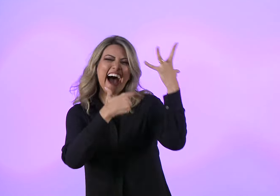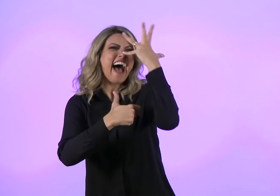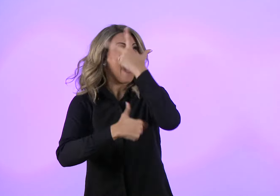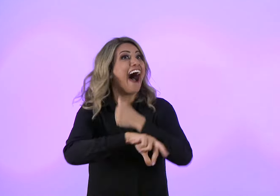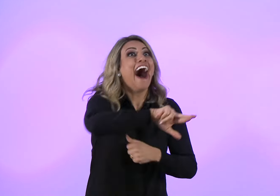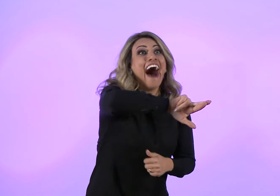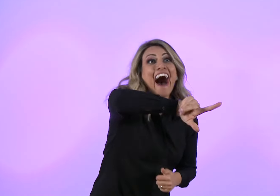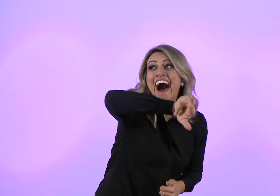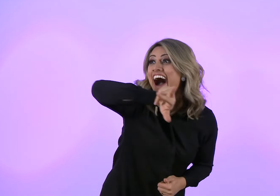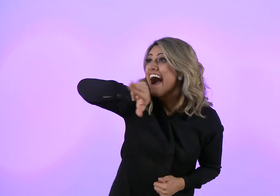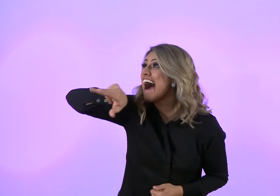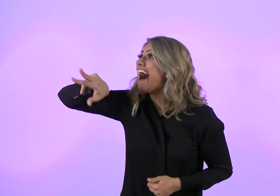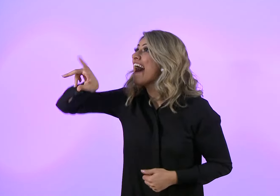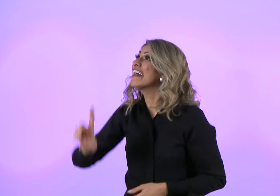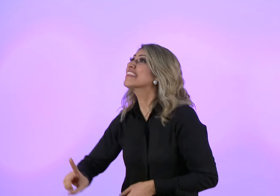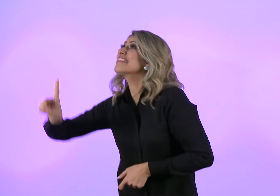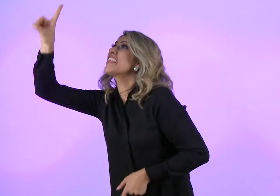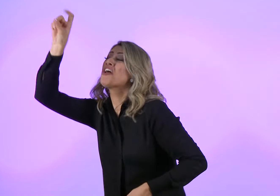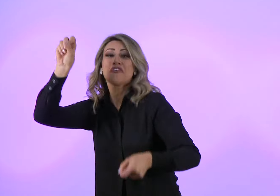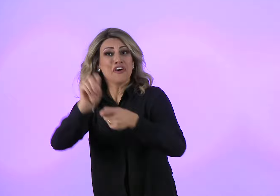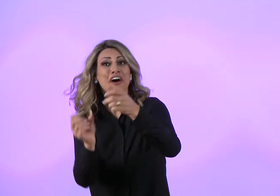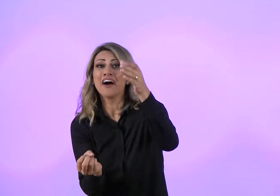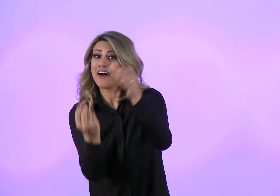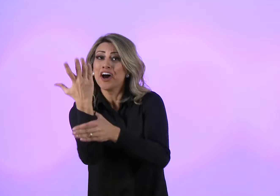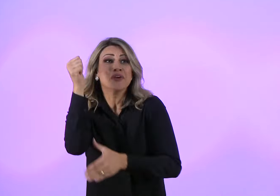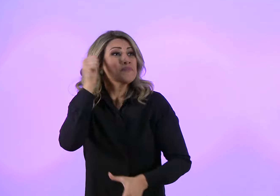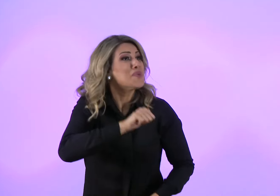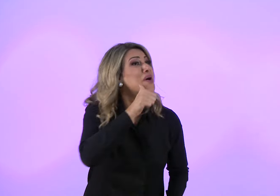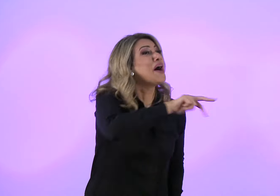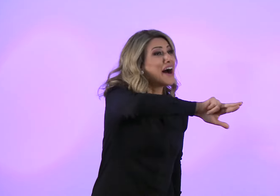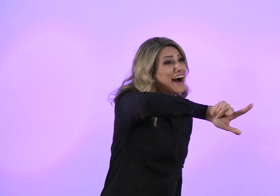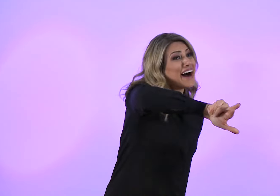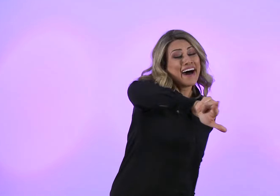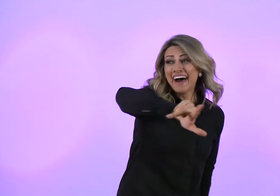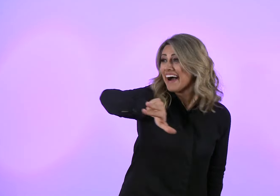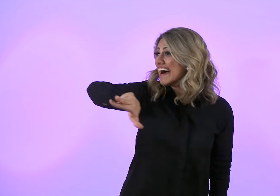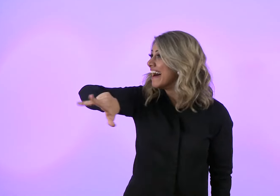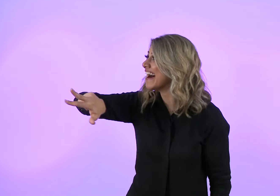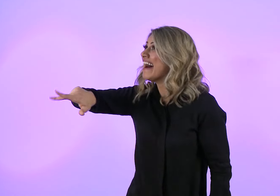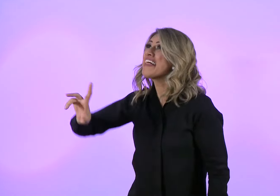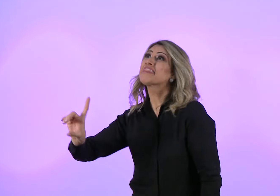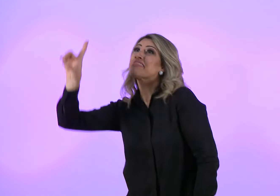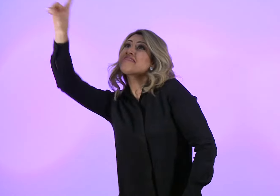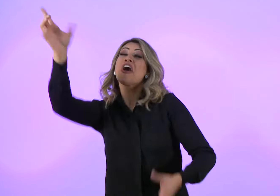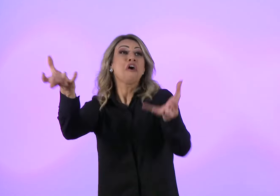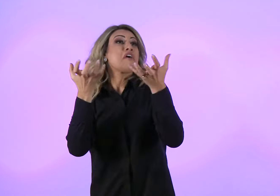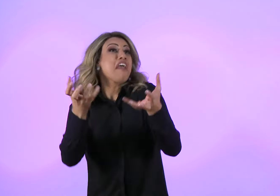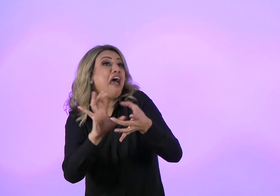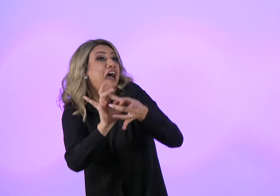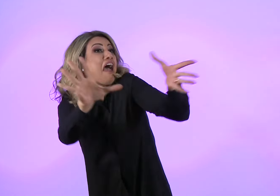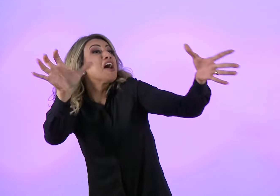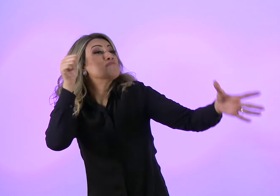Pois Deus me fez assim Pois Deus me fez assim